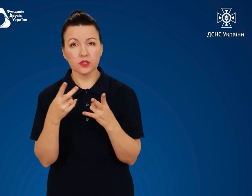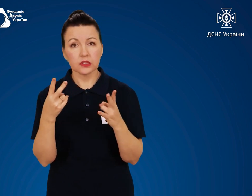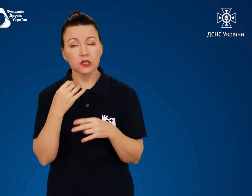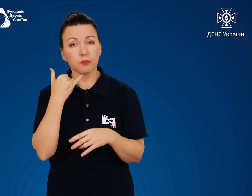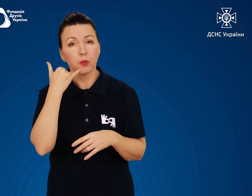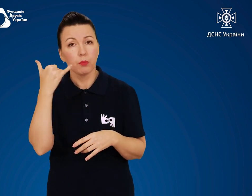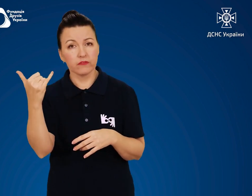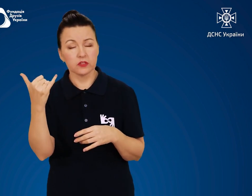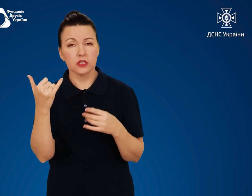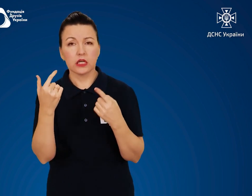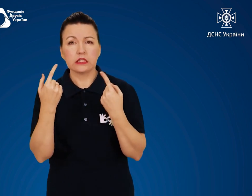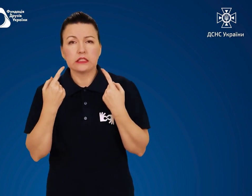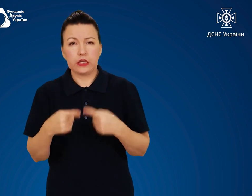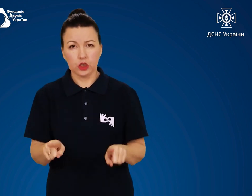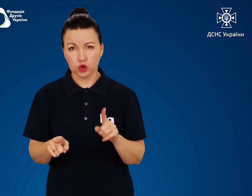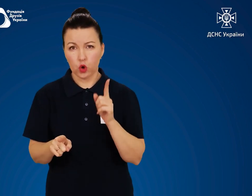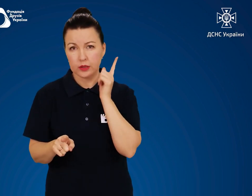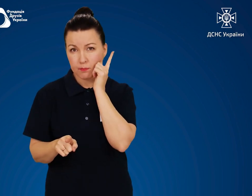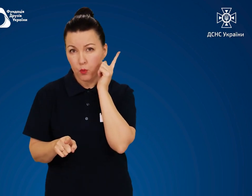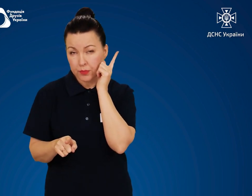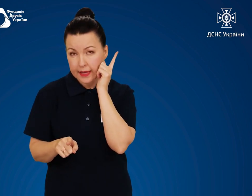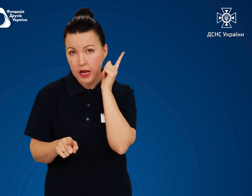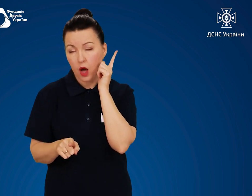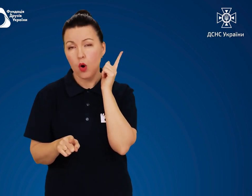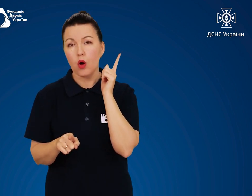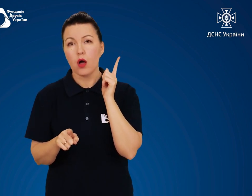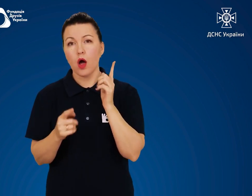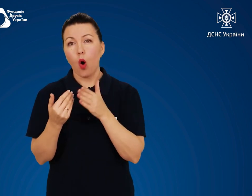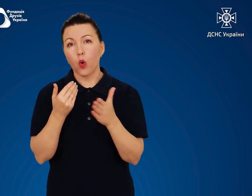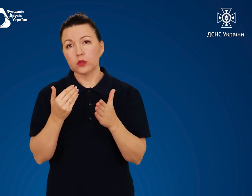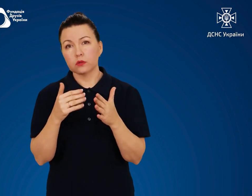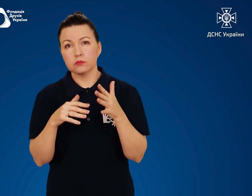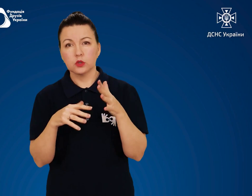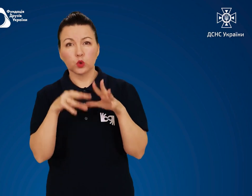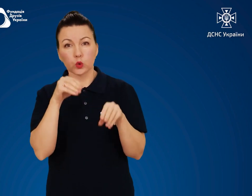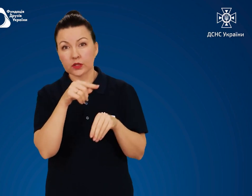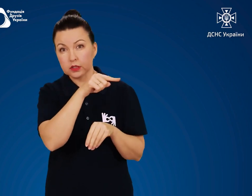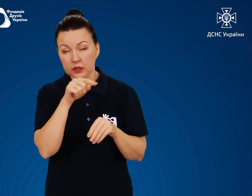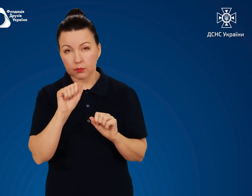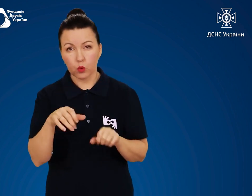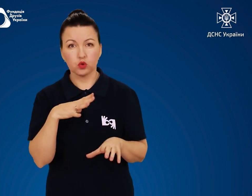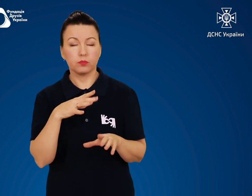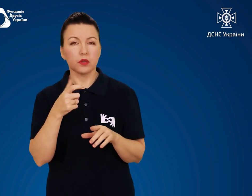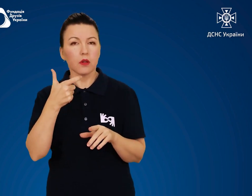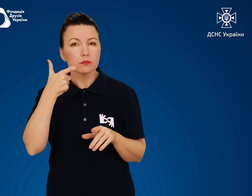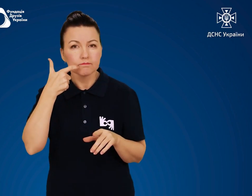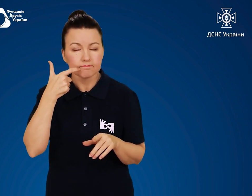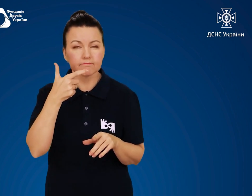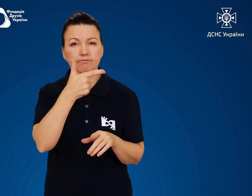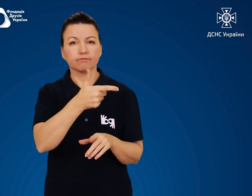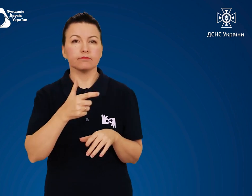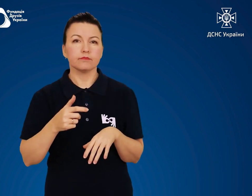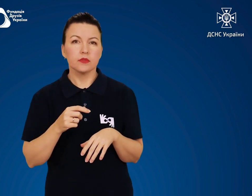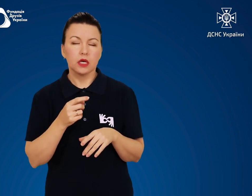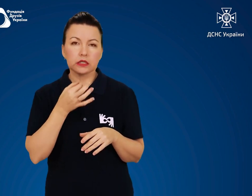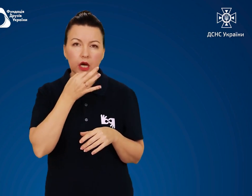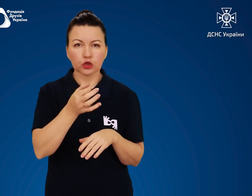Подзвоніть з іншого телефону, мобільного від сусідів, на вузол зв'язку і скажіть